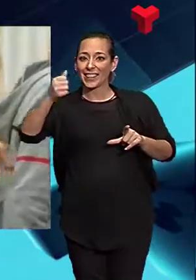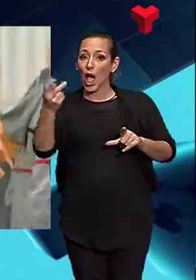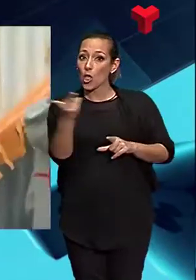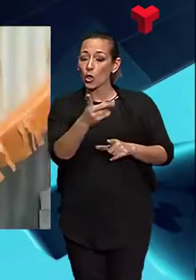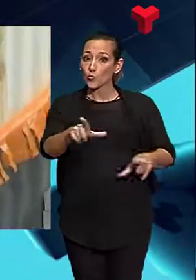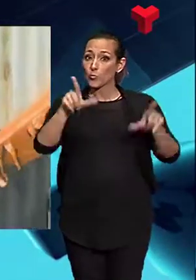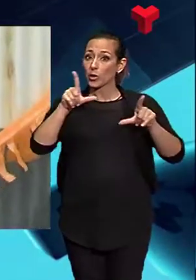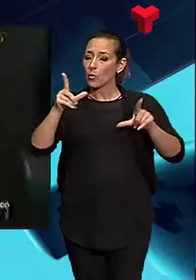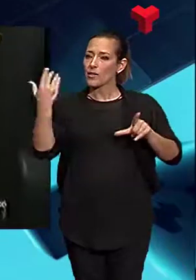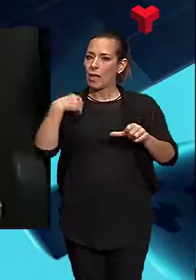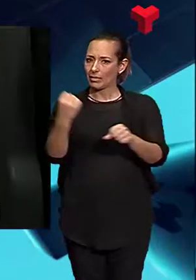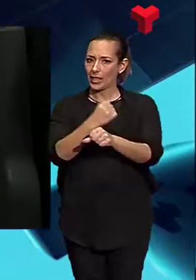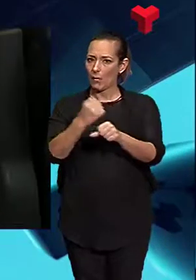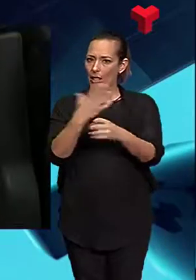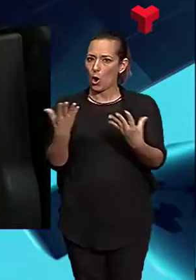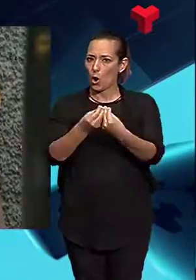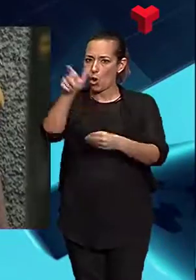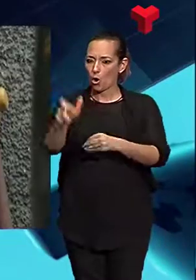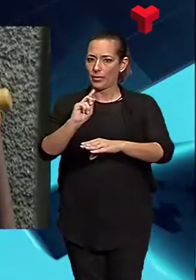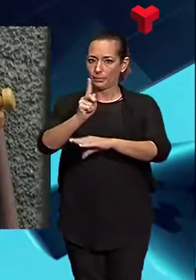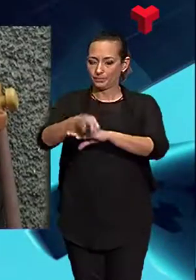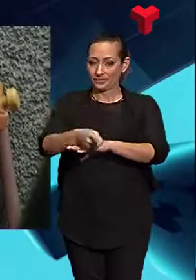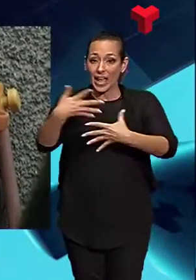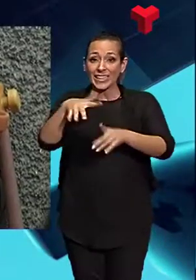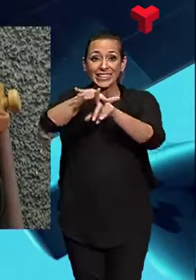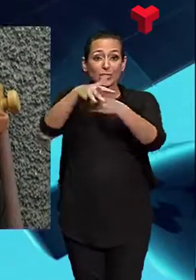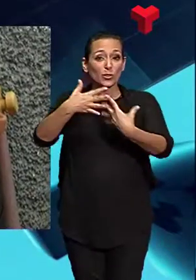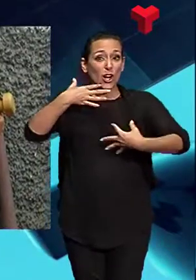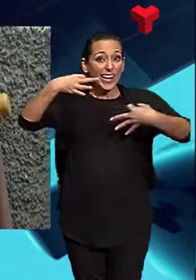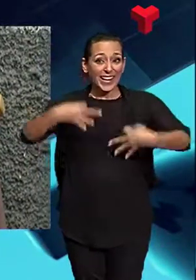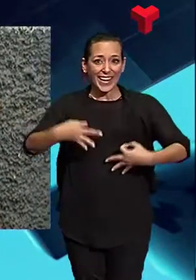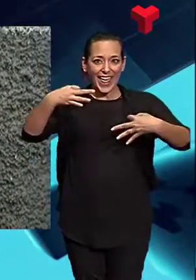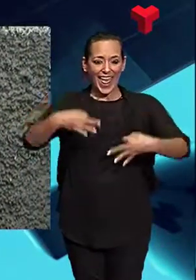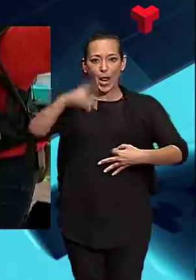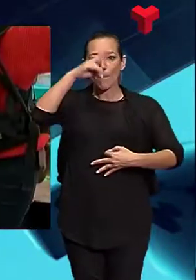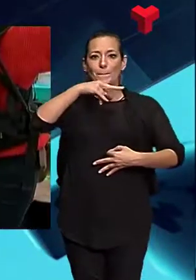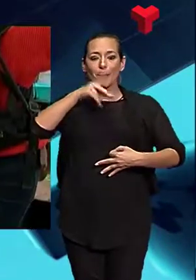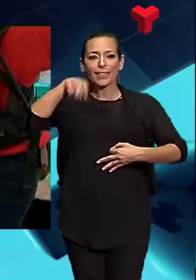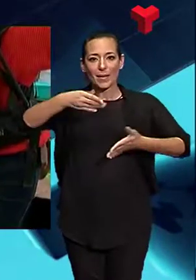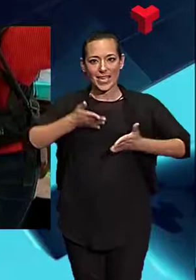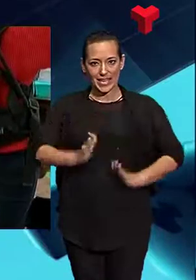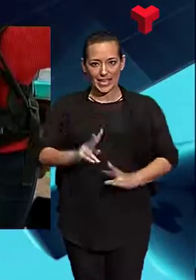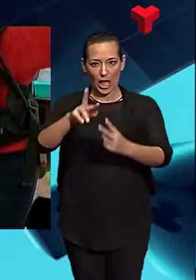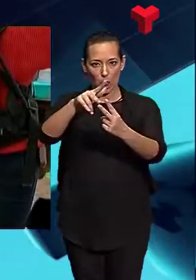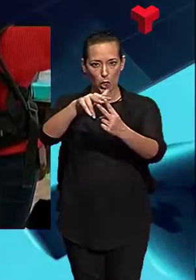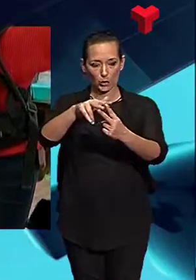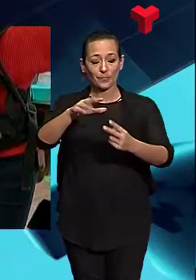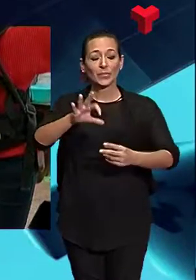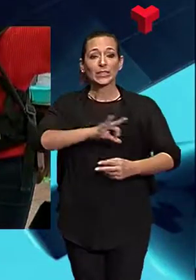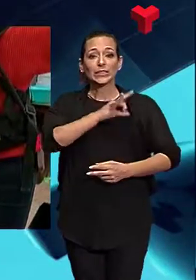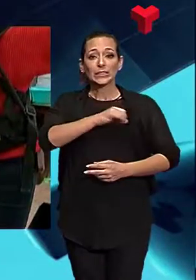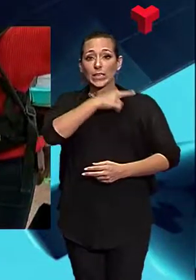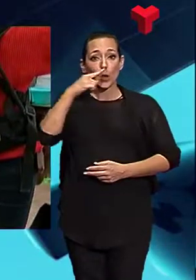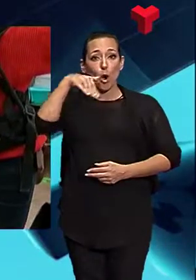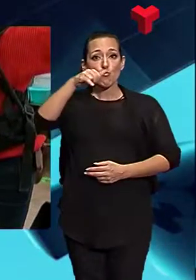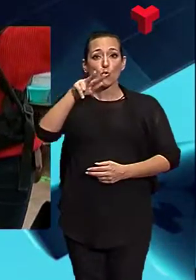com a la vida real a qui interpreten un pare i una filla. Àlex Moner completa el repartiment principal. El film explica